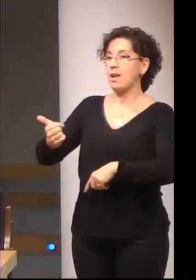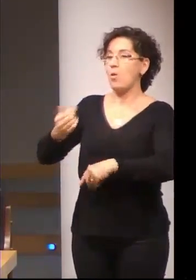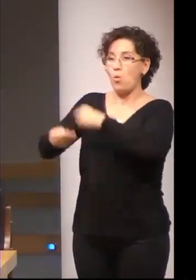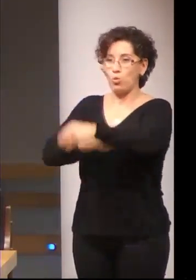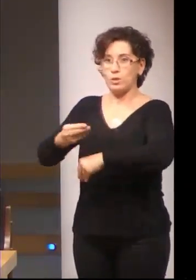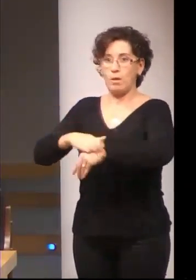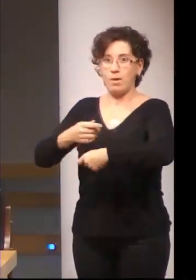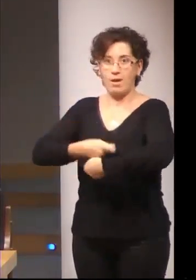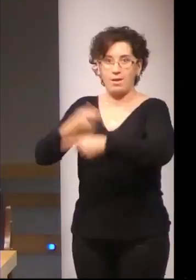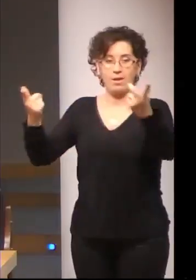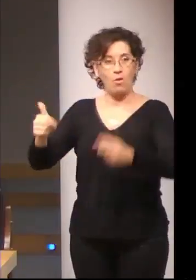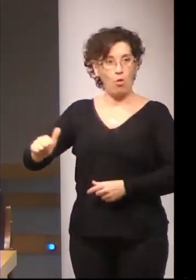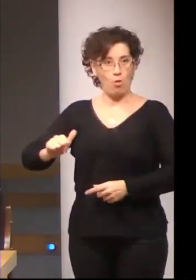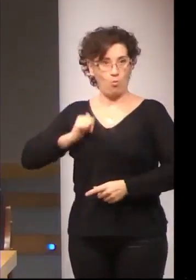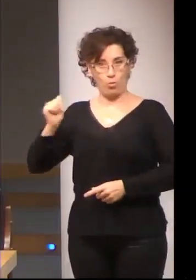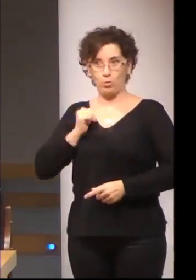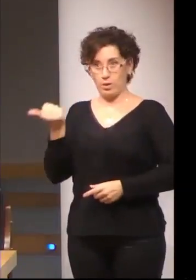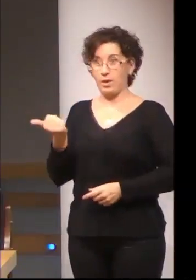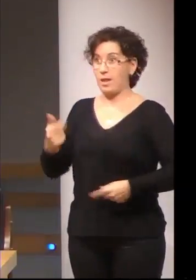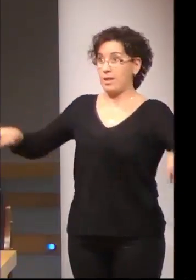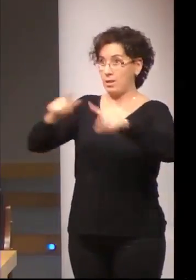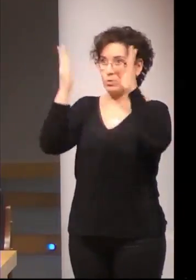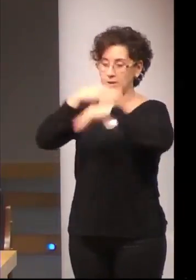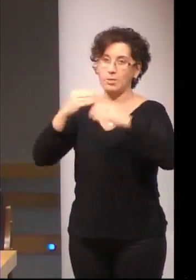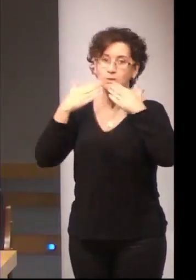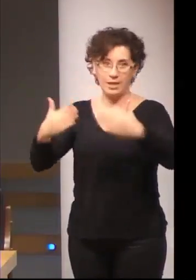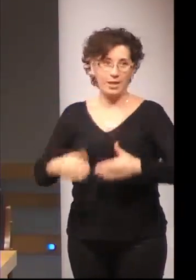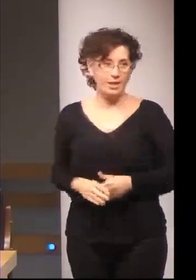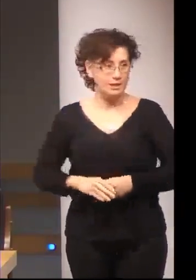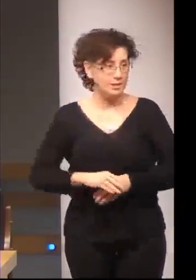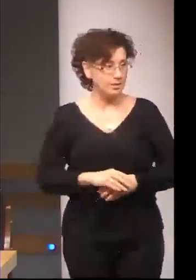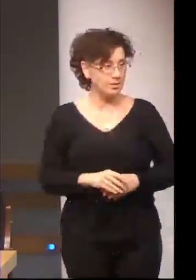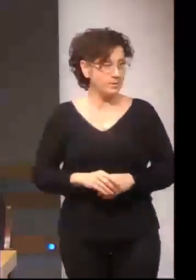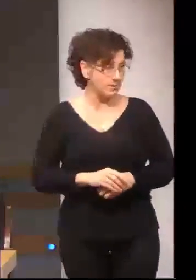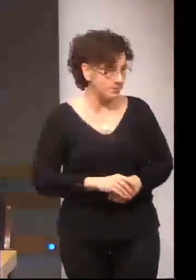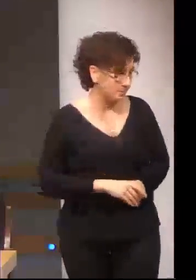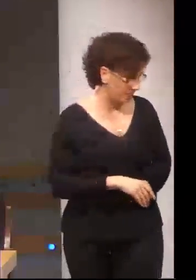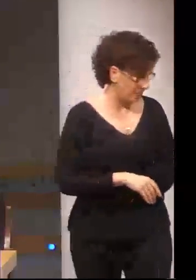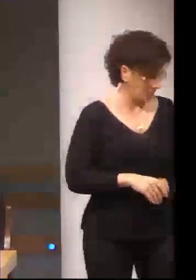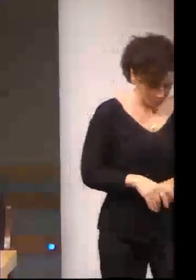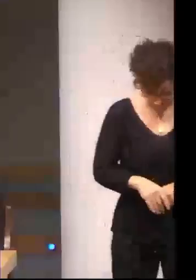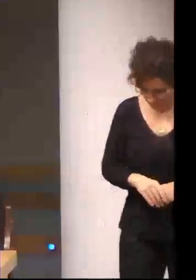la oportunidad de todos los que estamos aquí esta tarde muchas gracias gracias